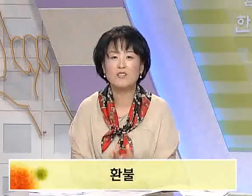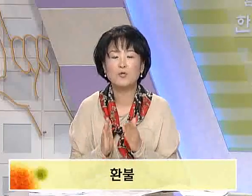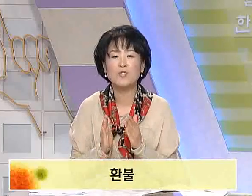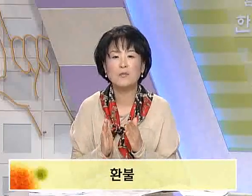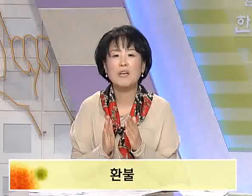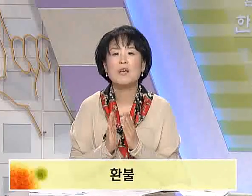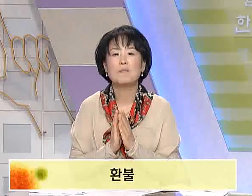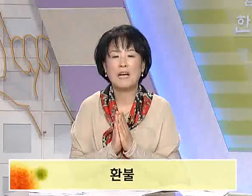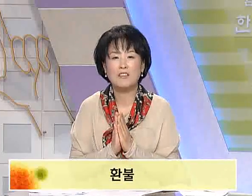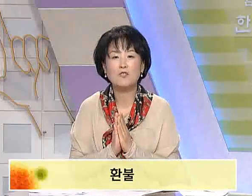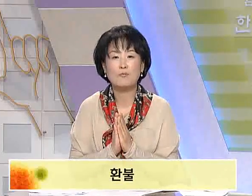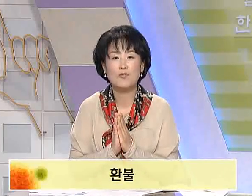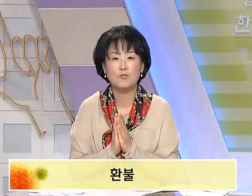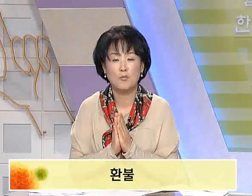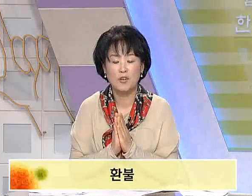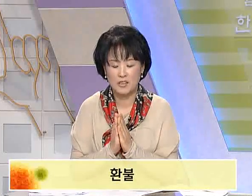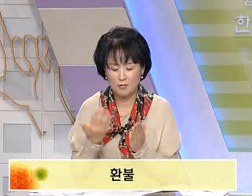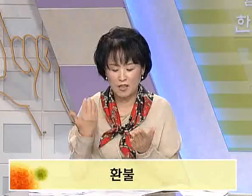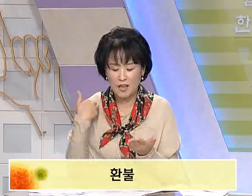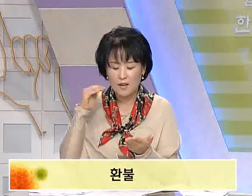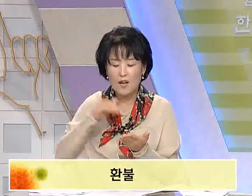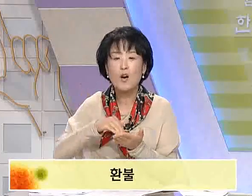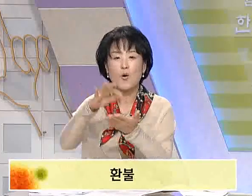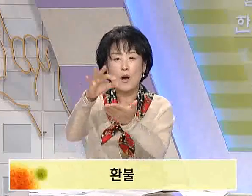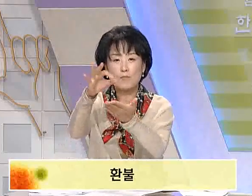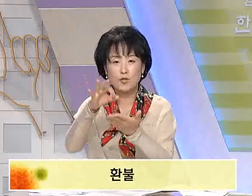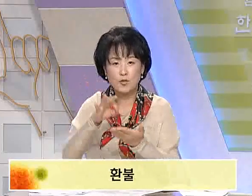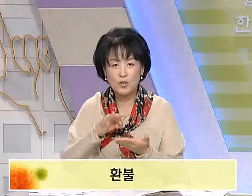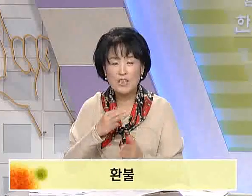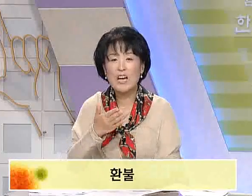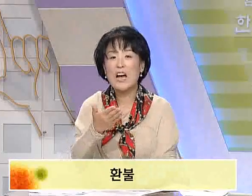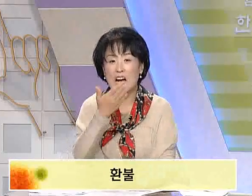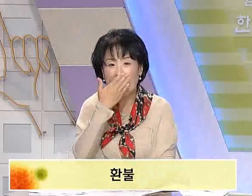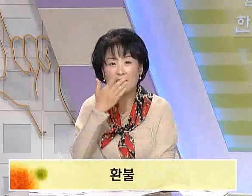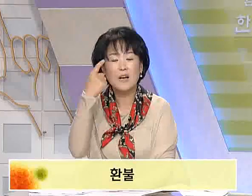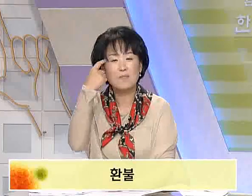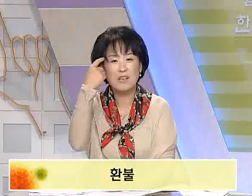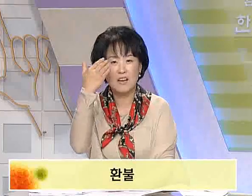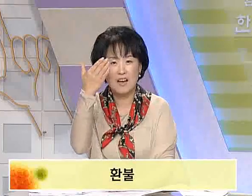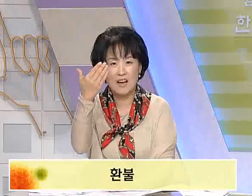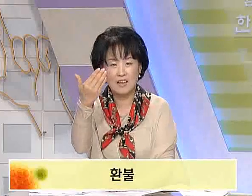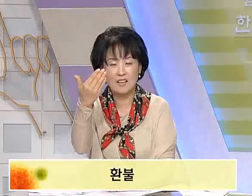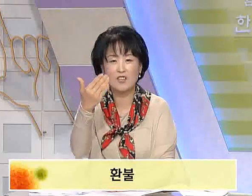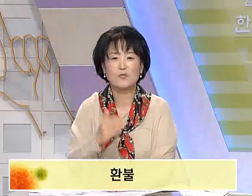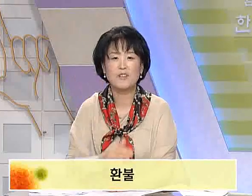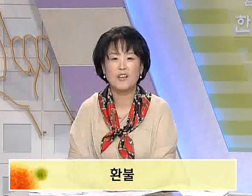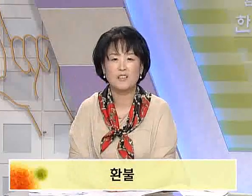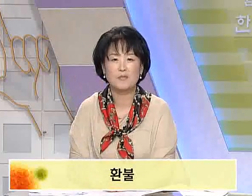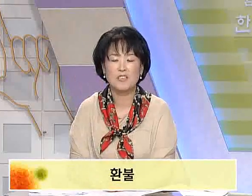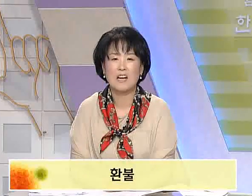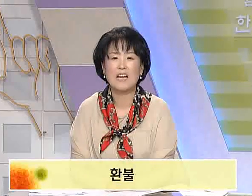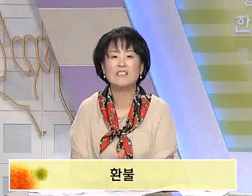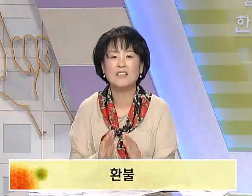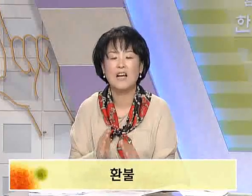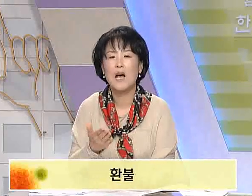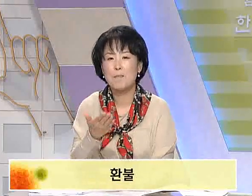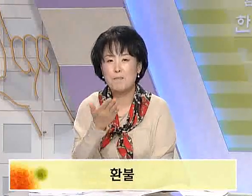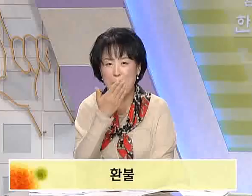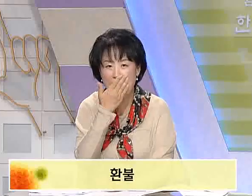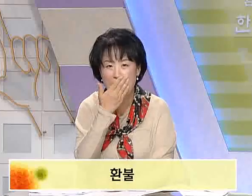여기서는 손님이 받는 환불을 물어보기 때문에 환불은 가능합니까? 이렇게 해주시면 되겠습니다. 자. 가능하다. 파.